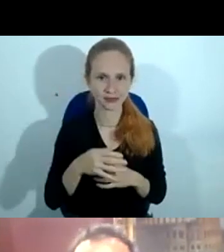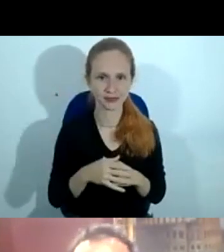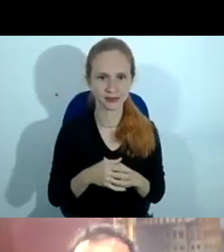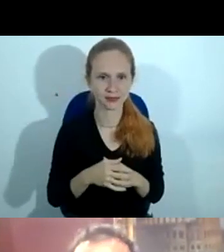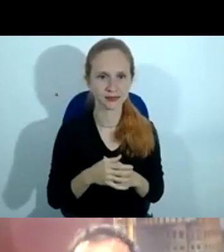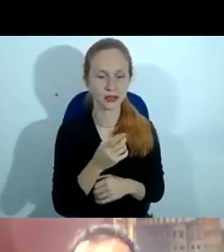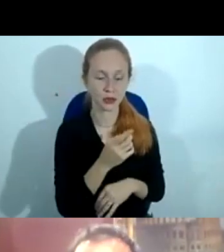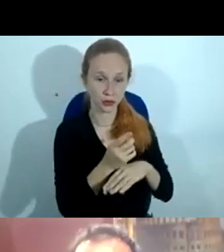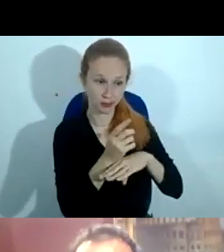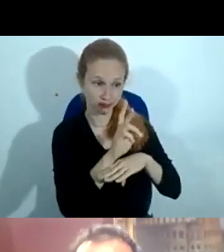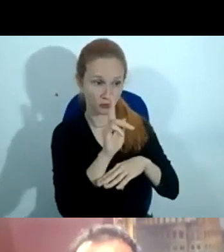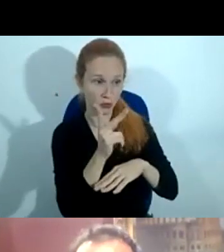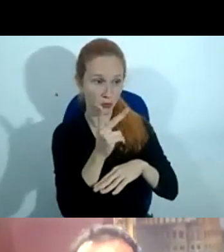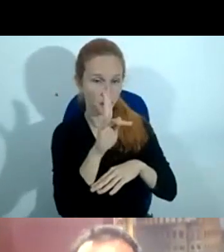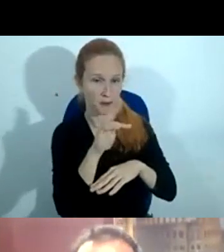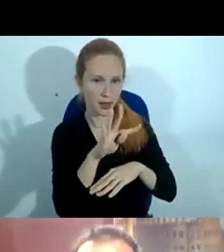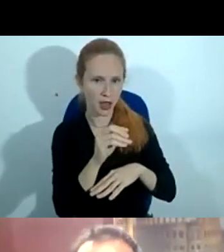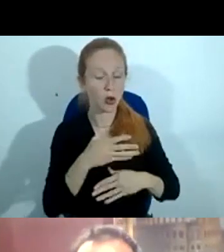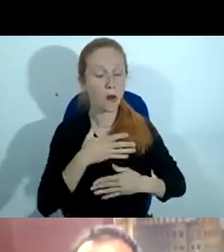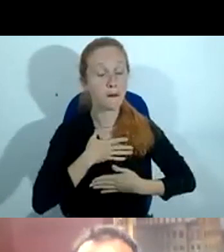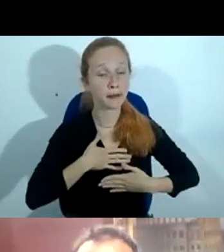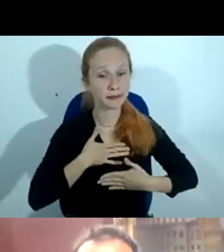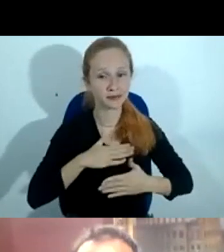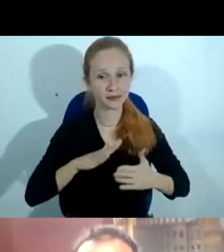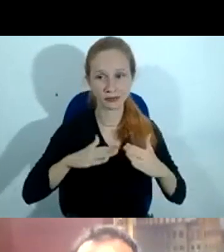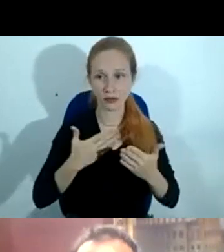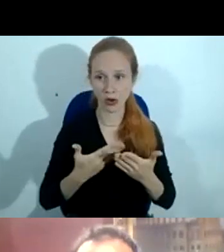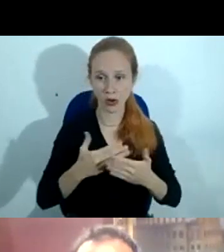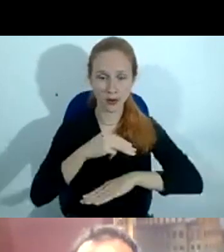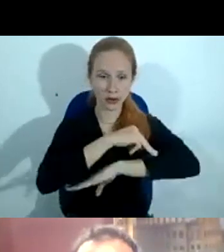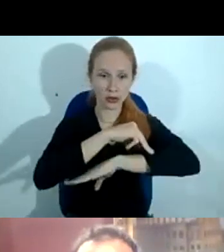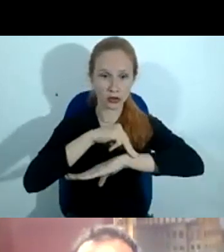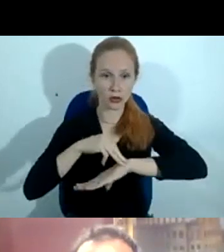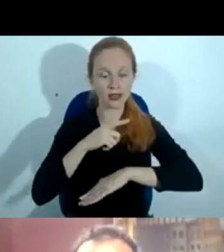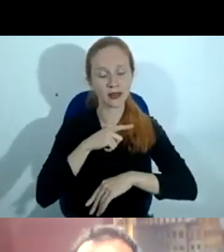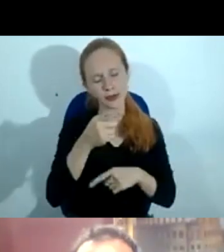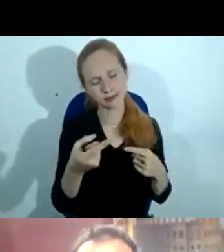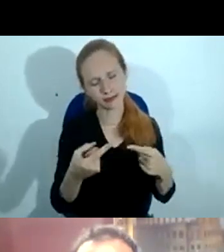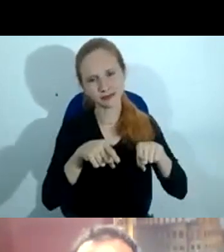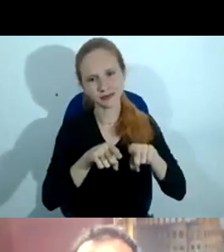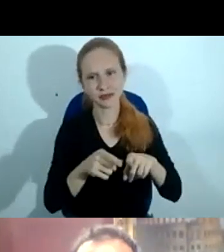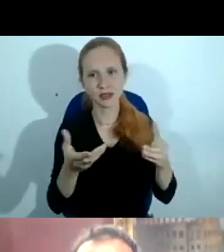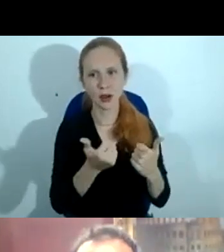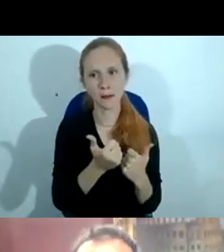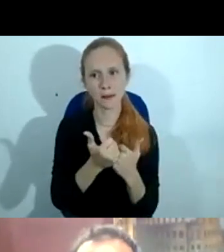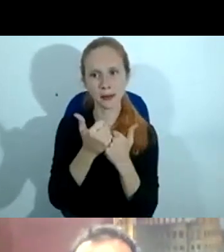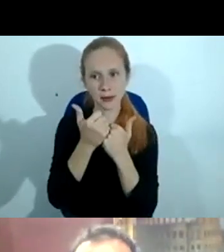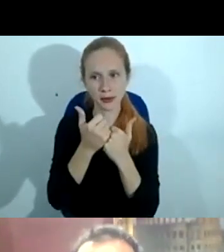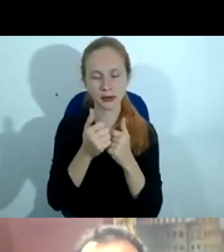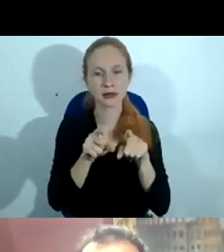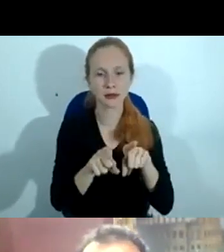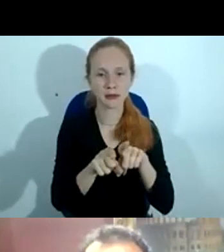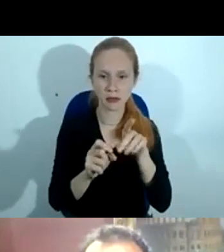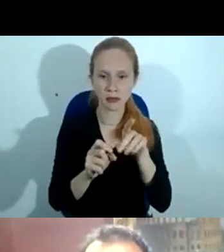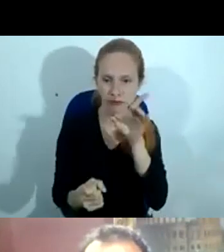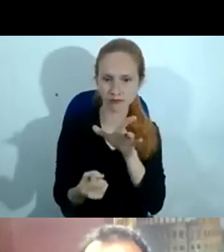para a Escola da Magistratura contar com o seu apoio, e inclusive ele lembra o fundador,